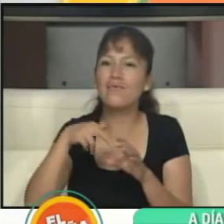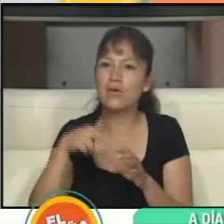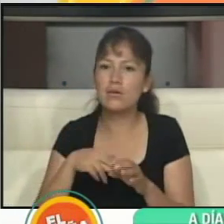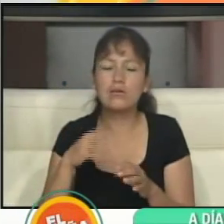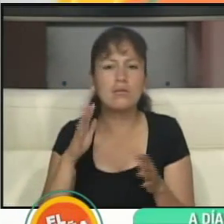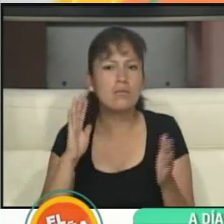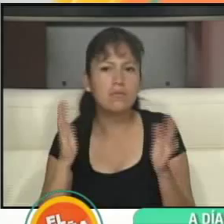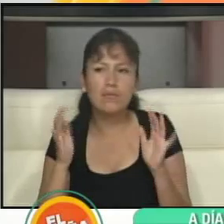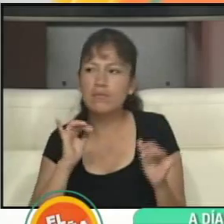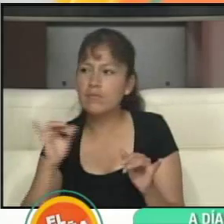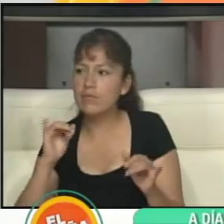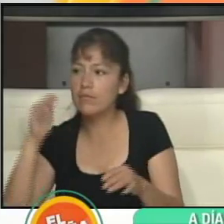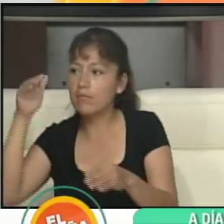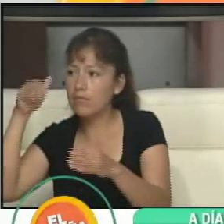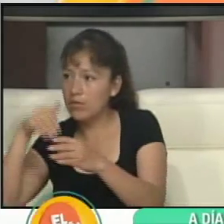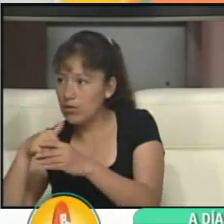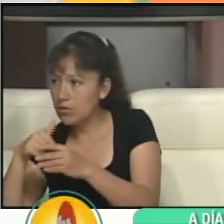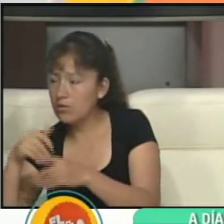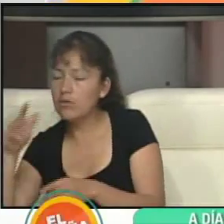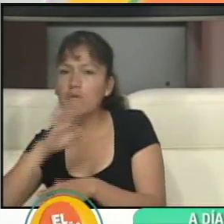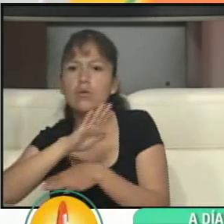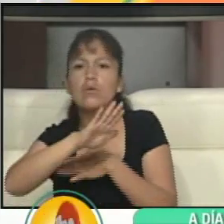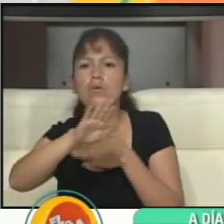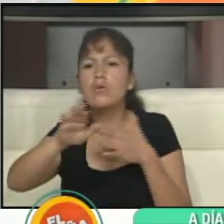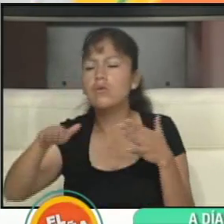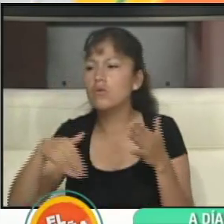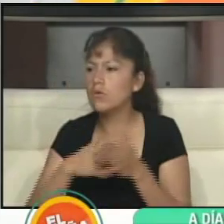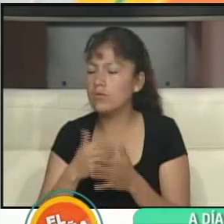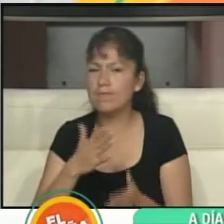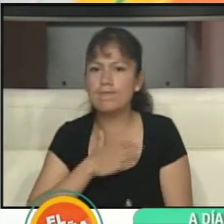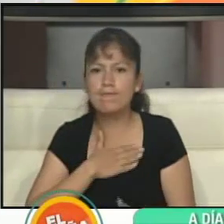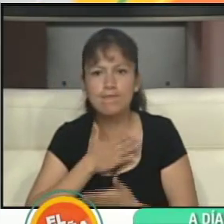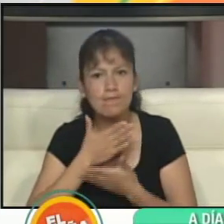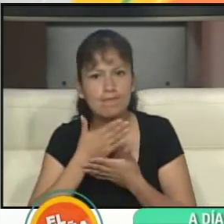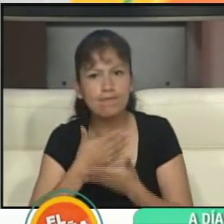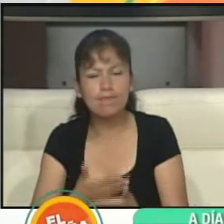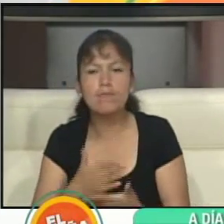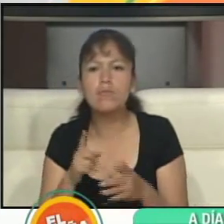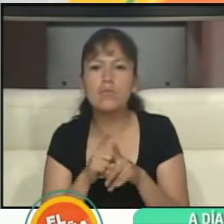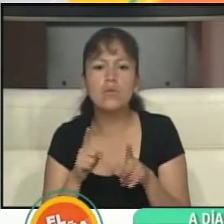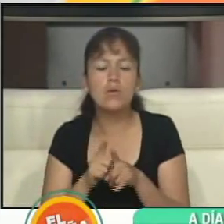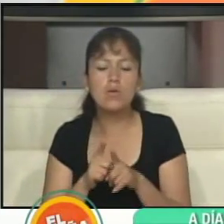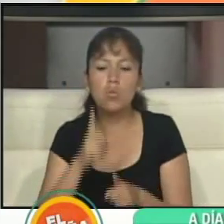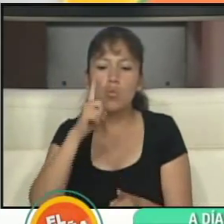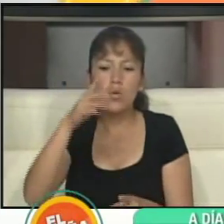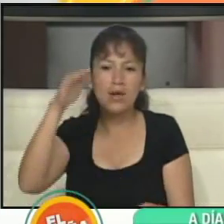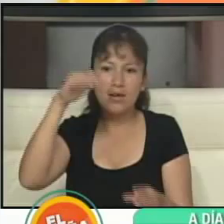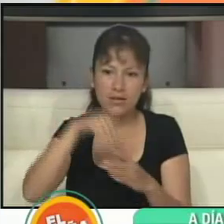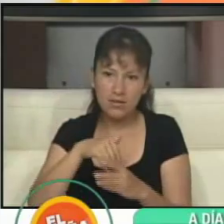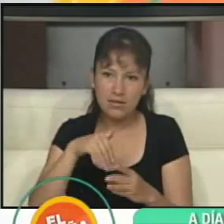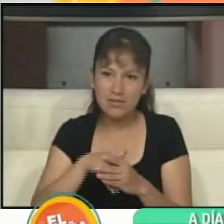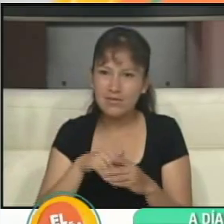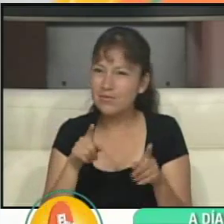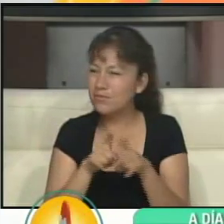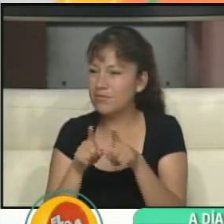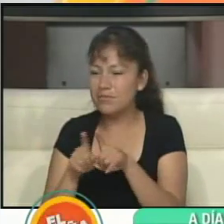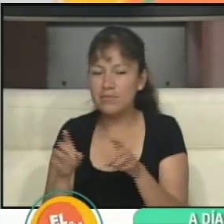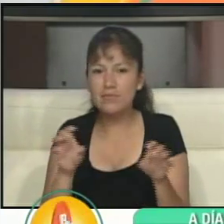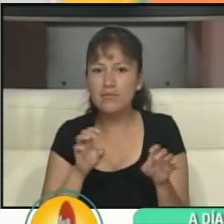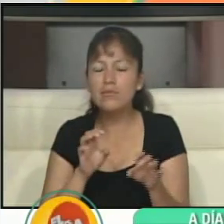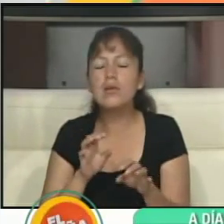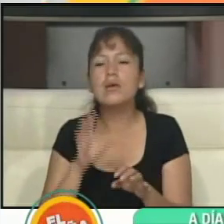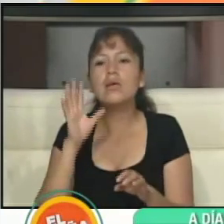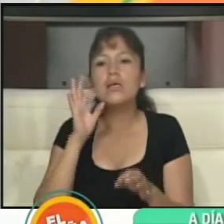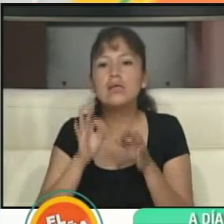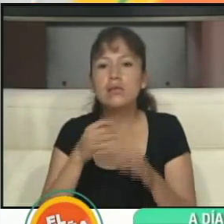similar a una elección, todo está dispuesto como si fuera una elección. En este caso, usted lo que va a